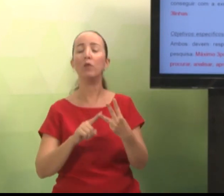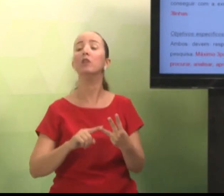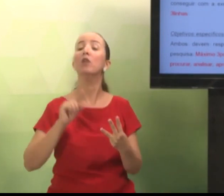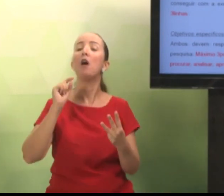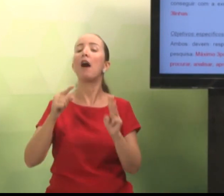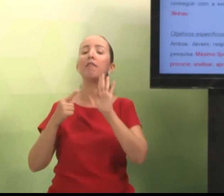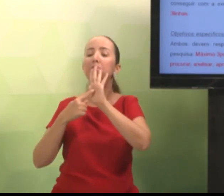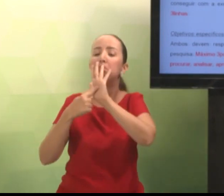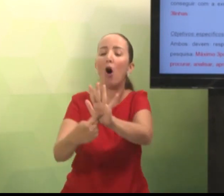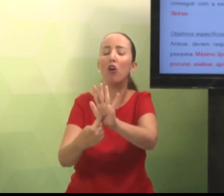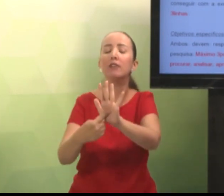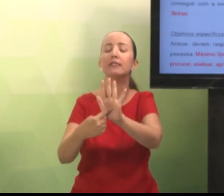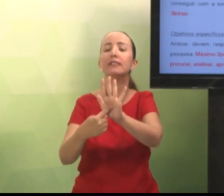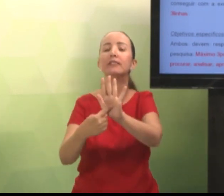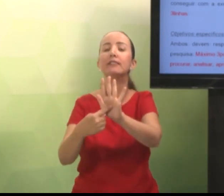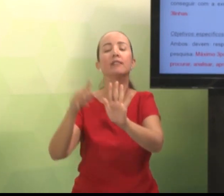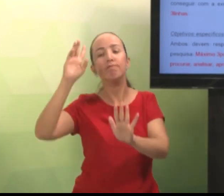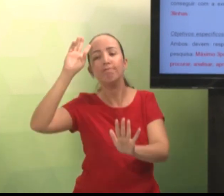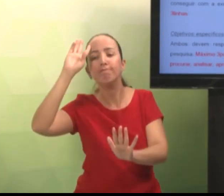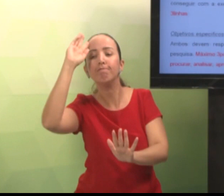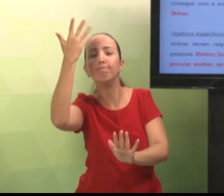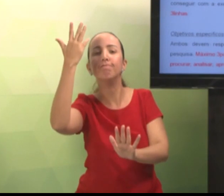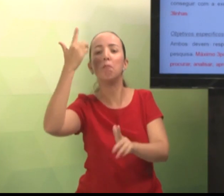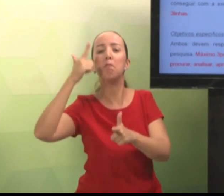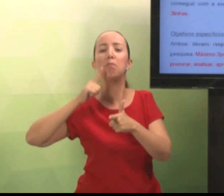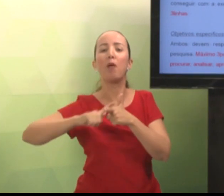existentes ali no contexto escolar. E terceiro.